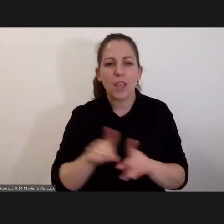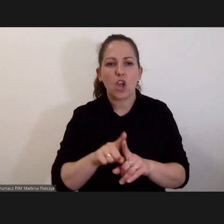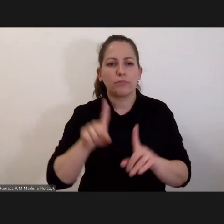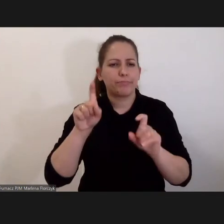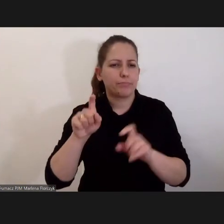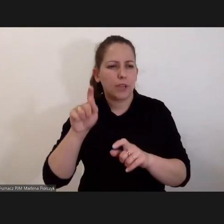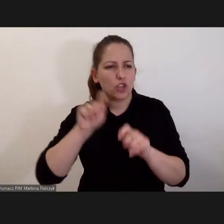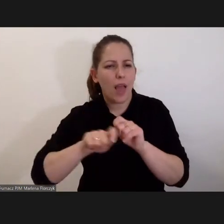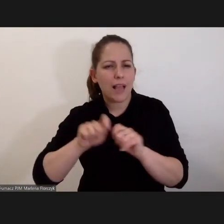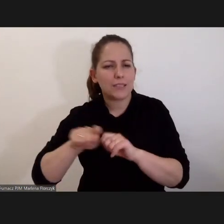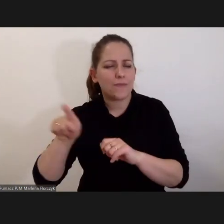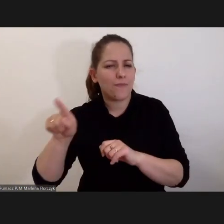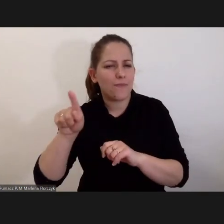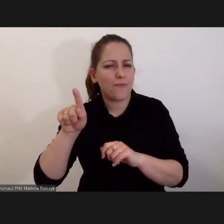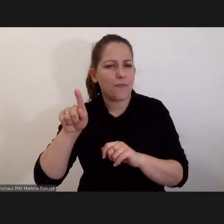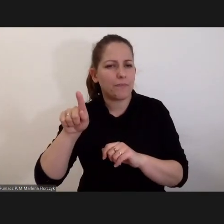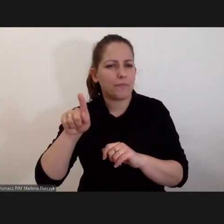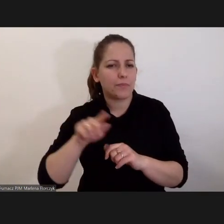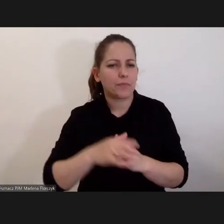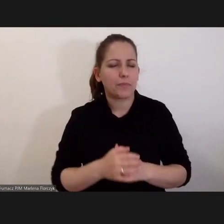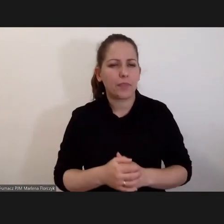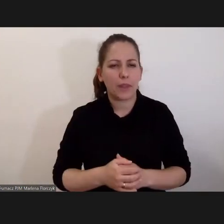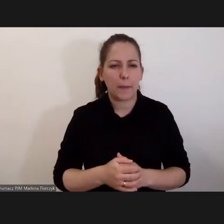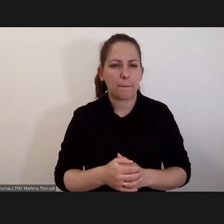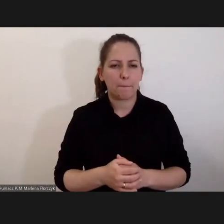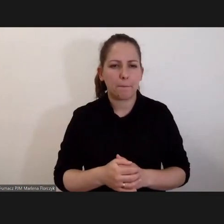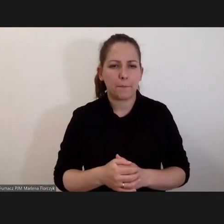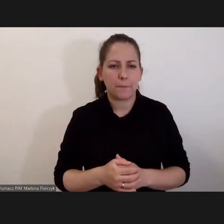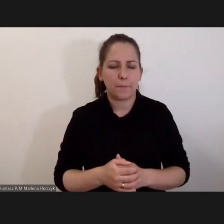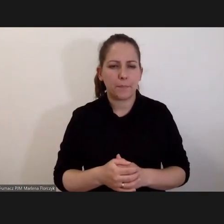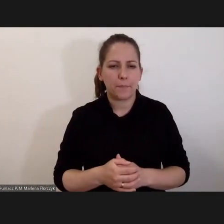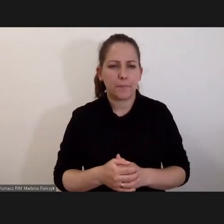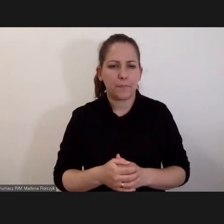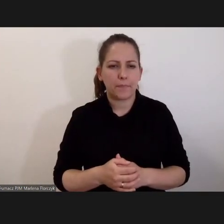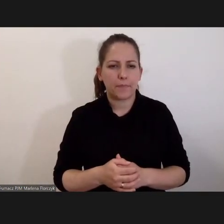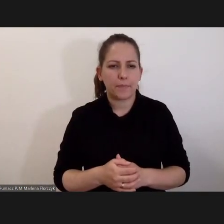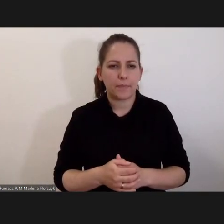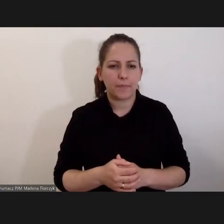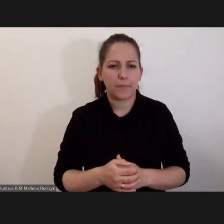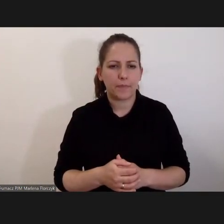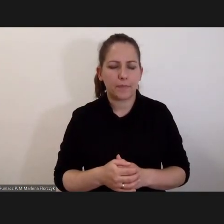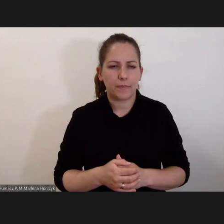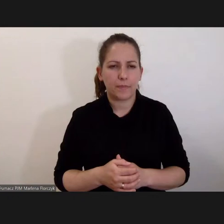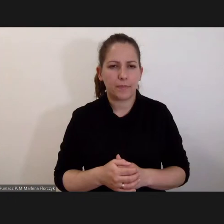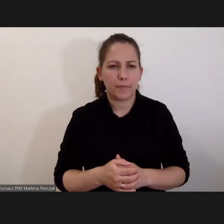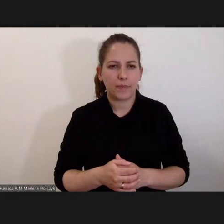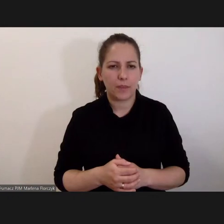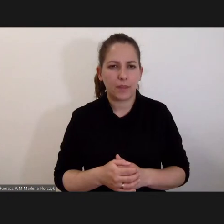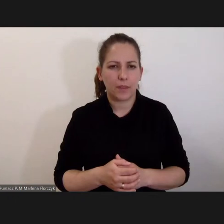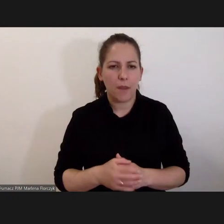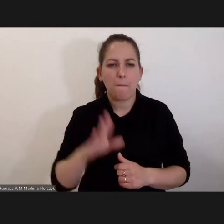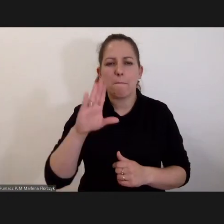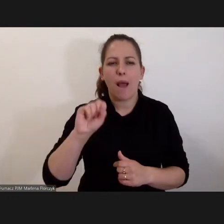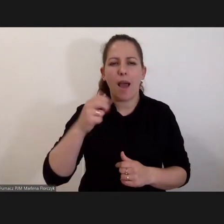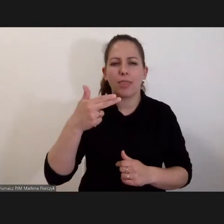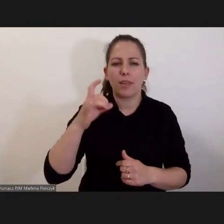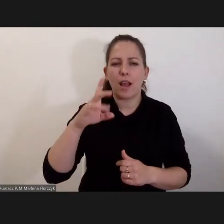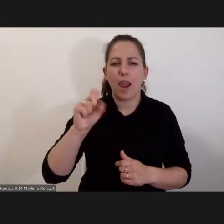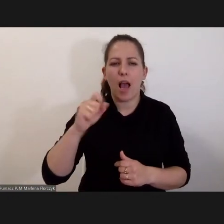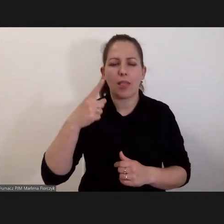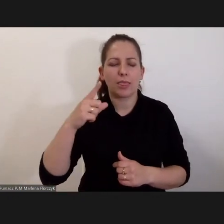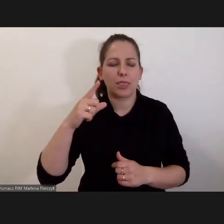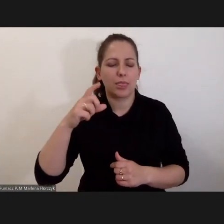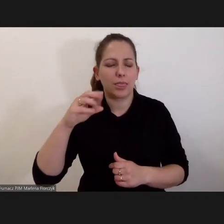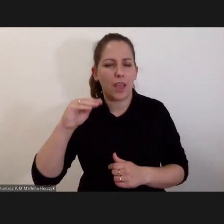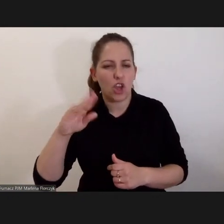odniesieniu do tego egzodusu z Mianmy na teren Bangladeszu, po tym, co się na terenie